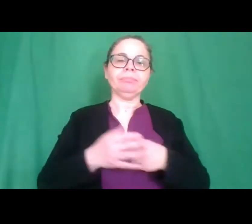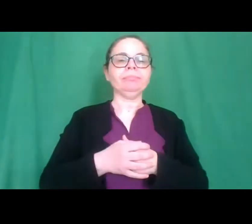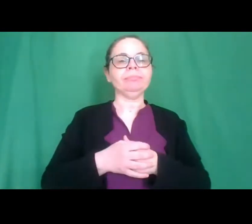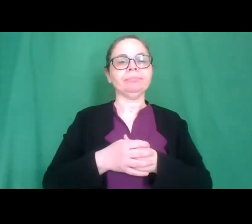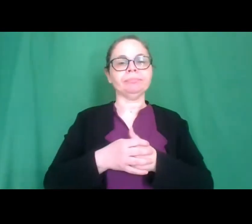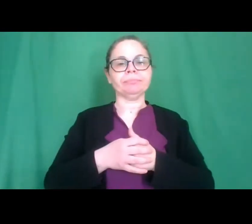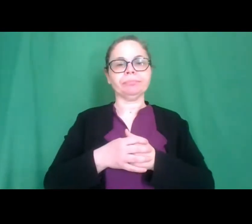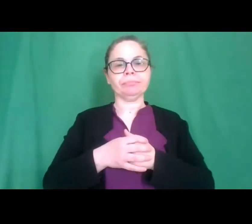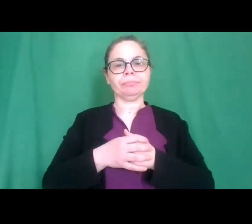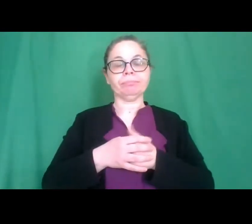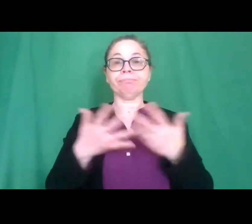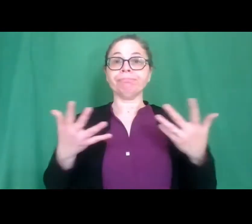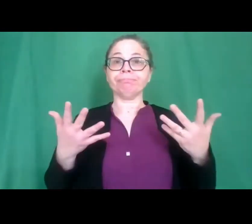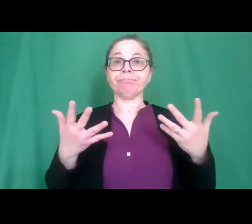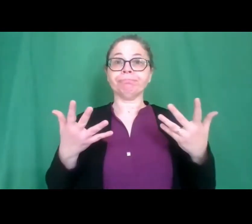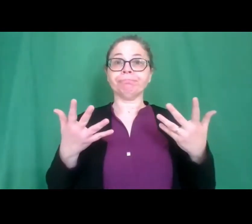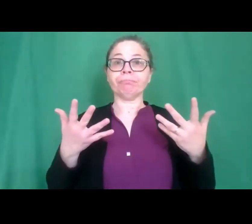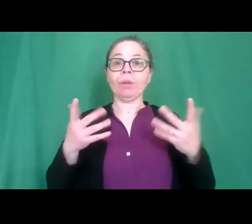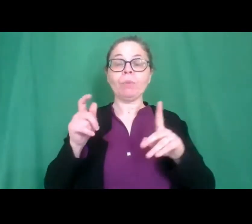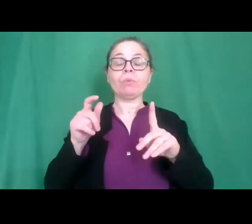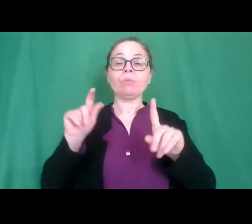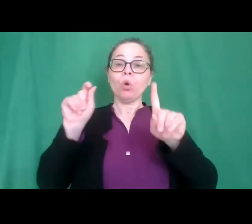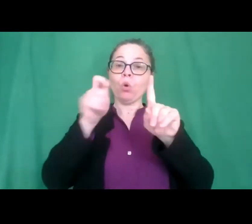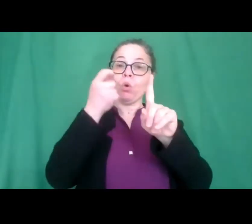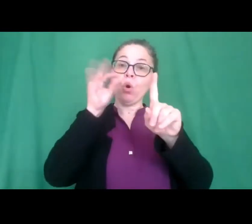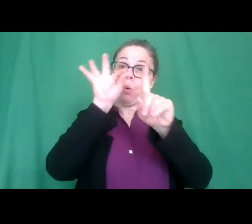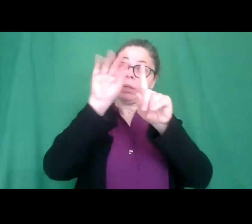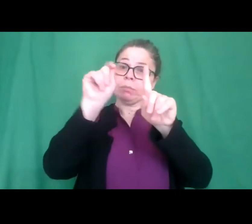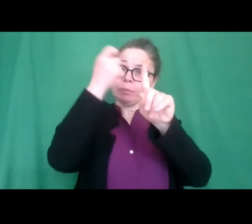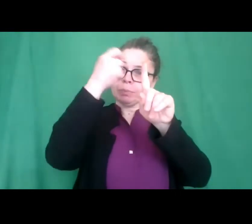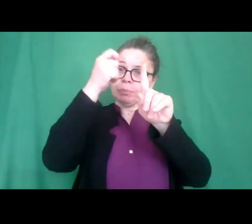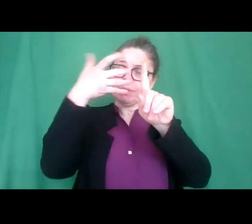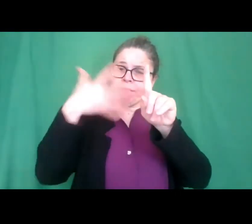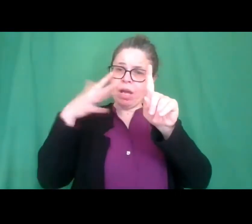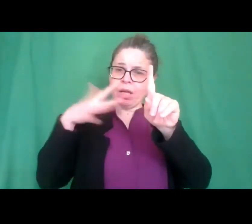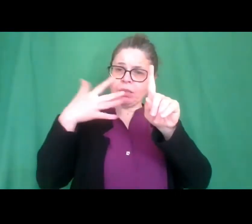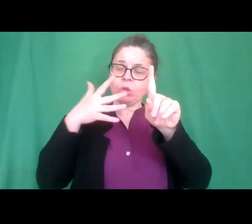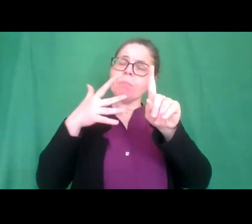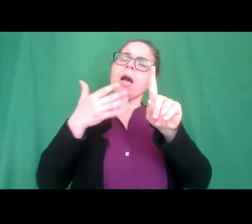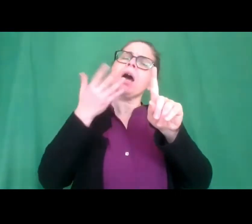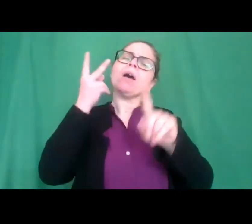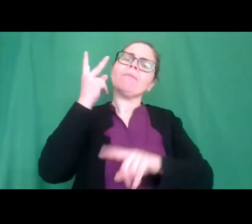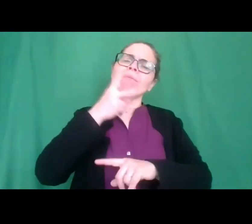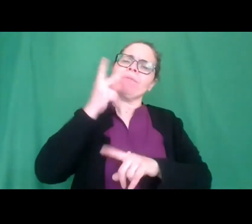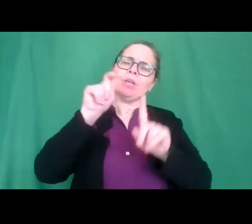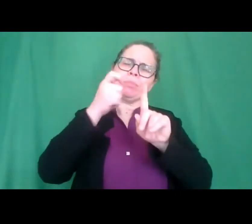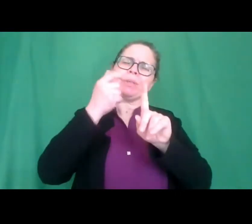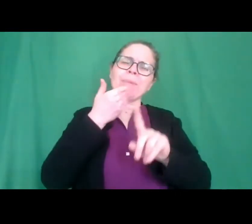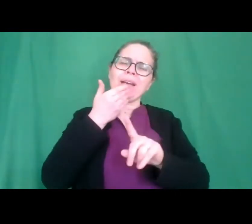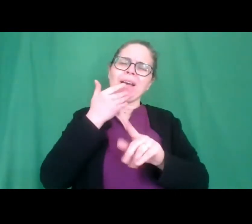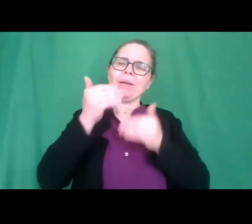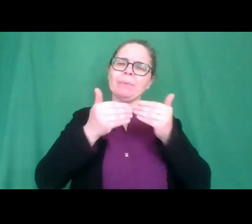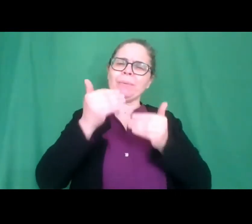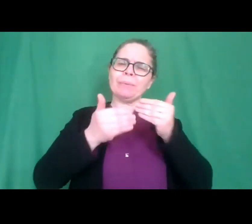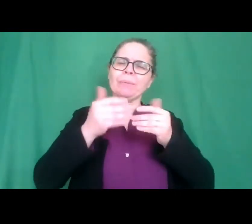stessi. Molti traguardi sono stati raggiunti ma molti processi devono ancora essere implementati